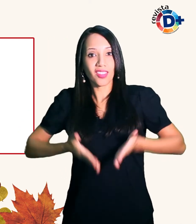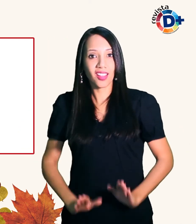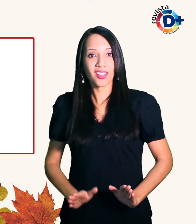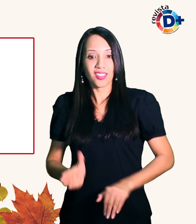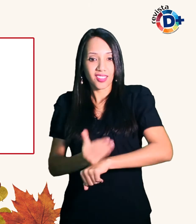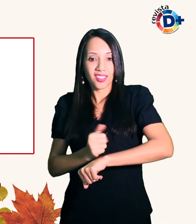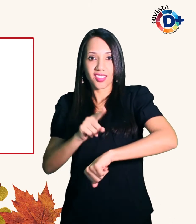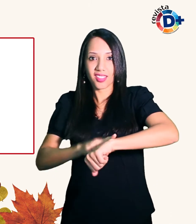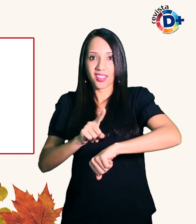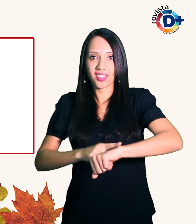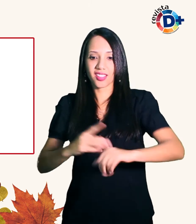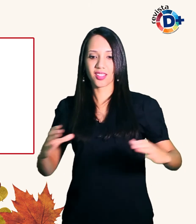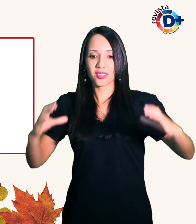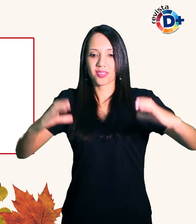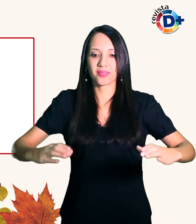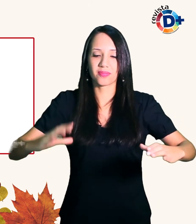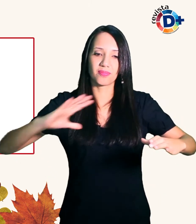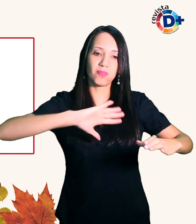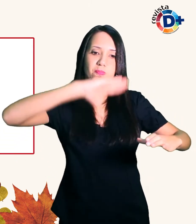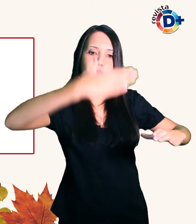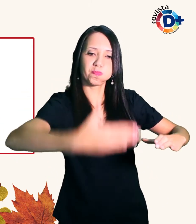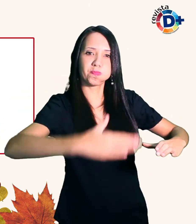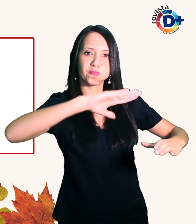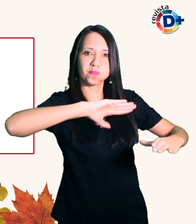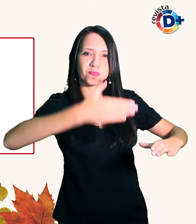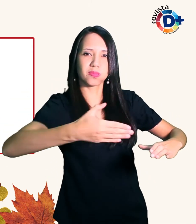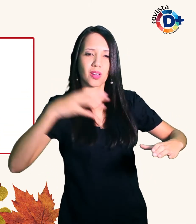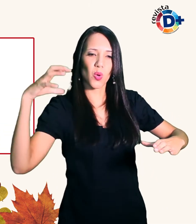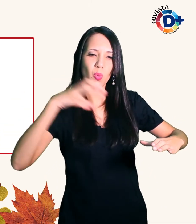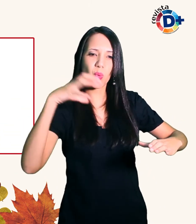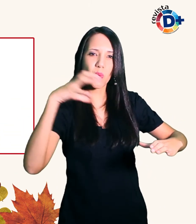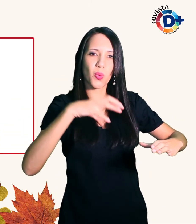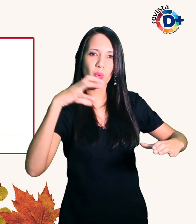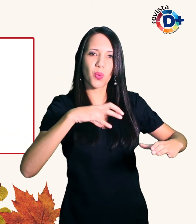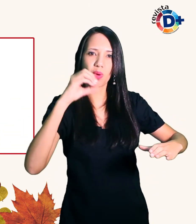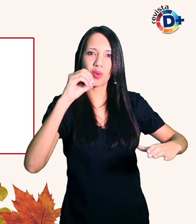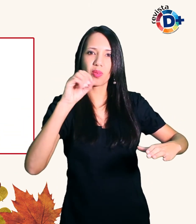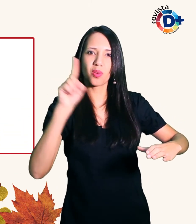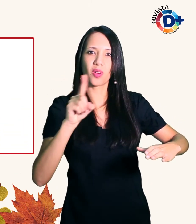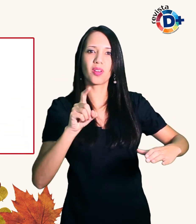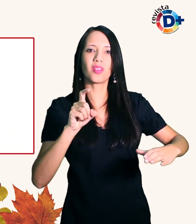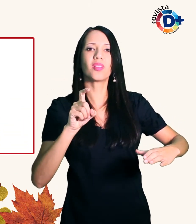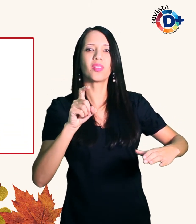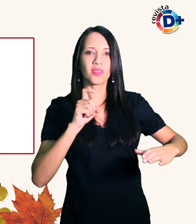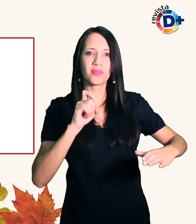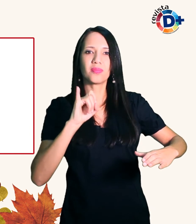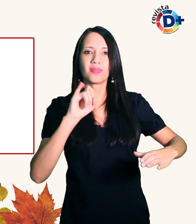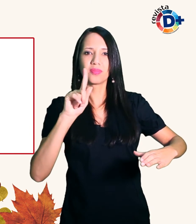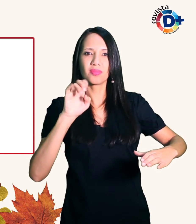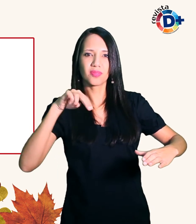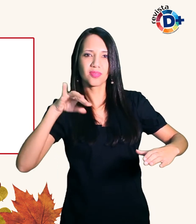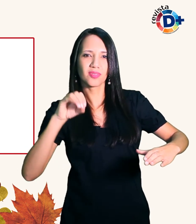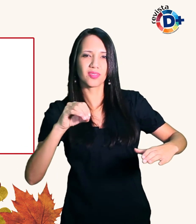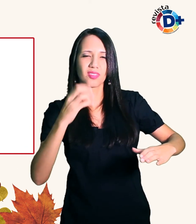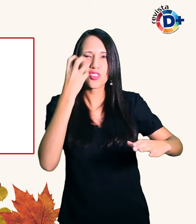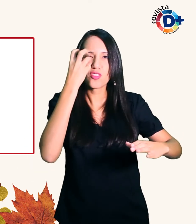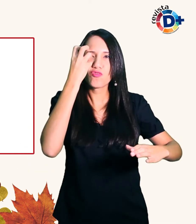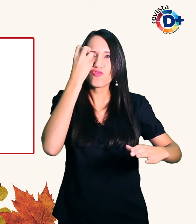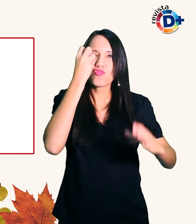O excesso de oxigênio queimou sua retina Ela namora há 7